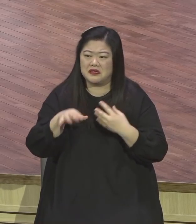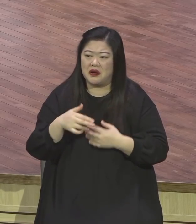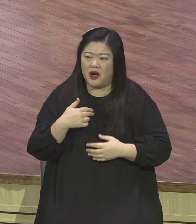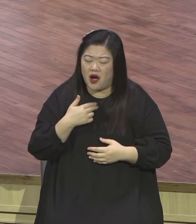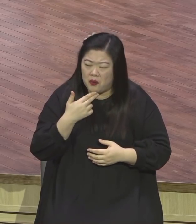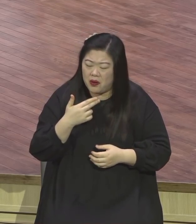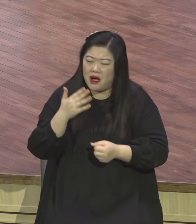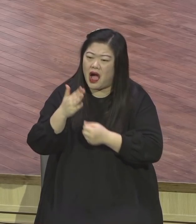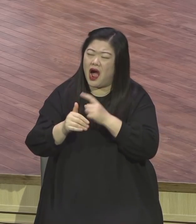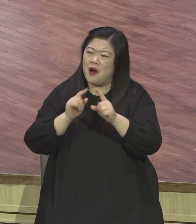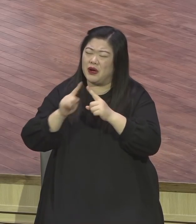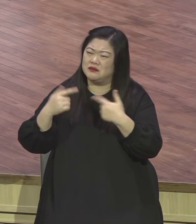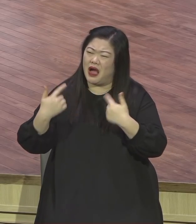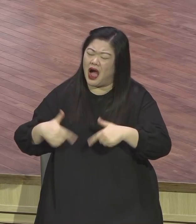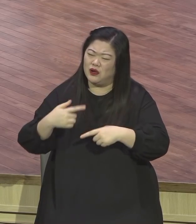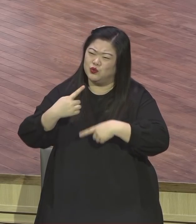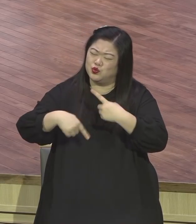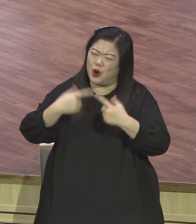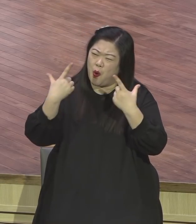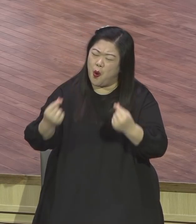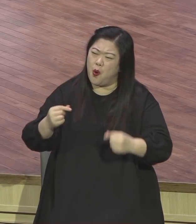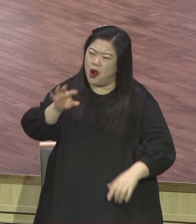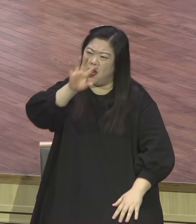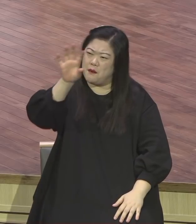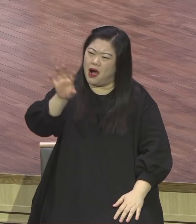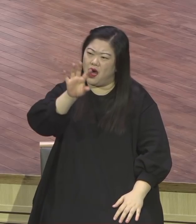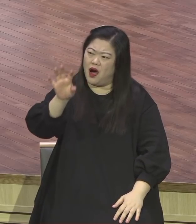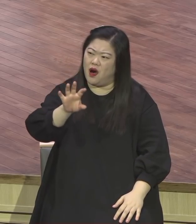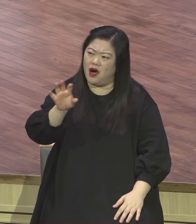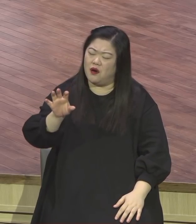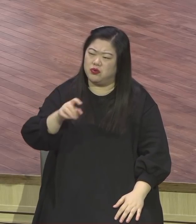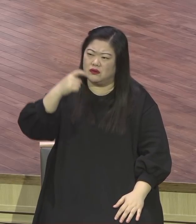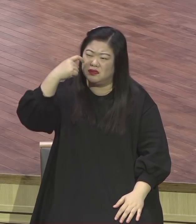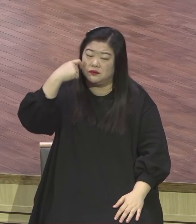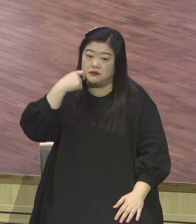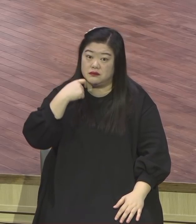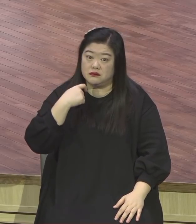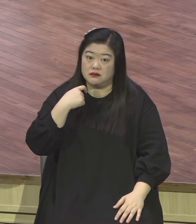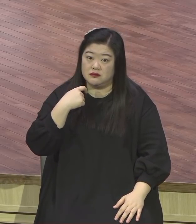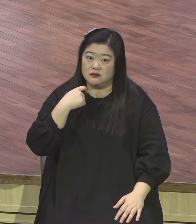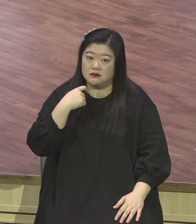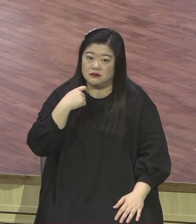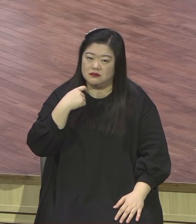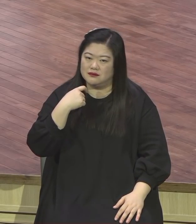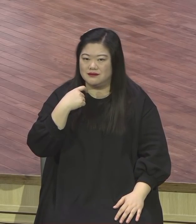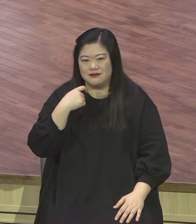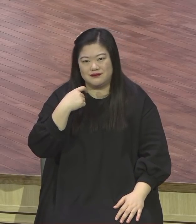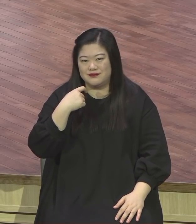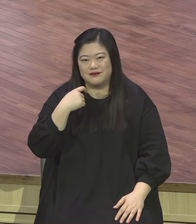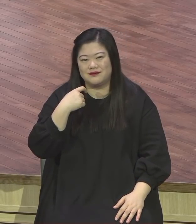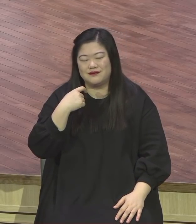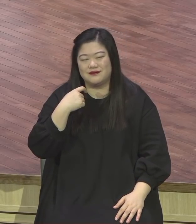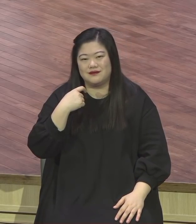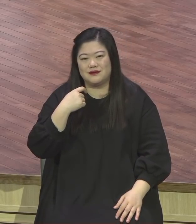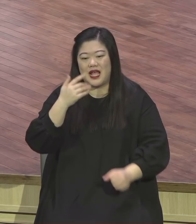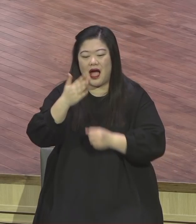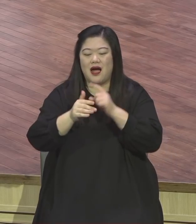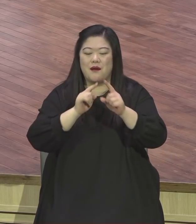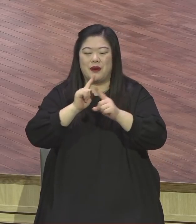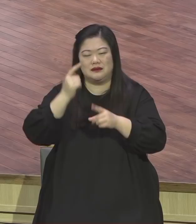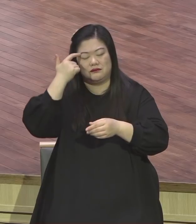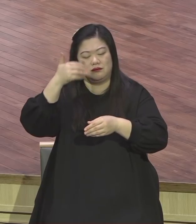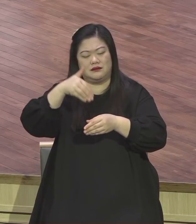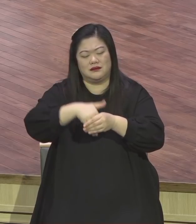듣고도